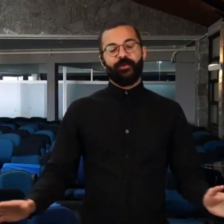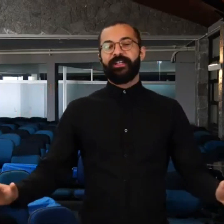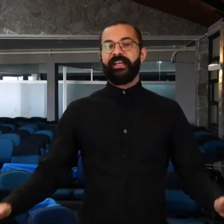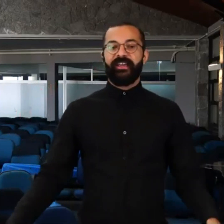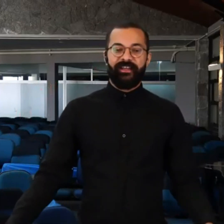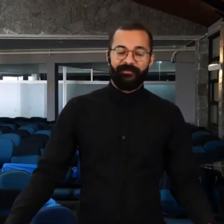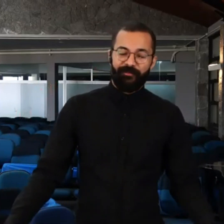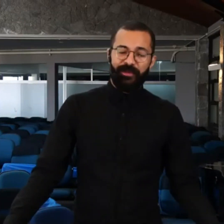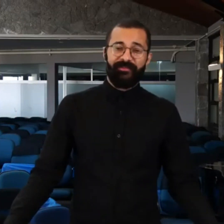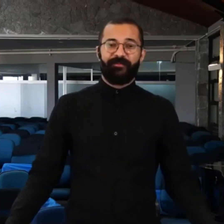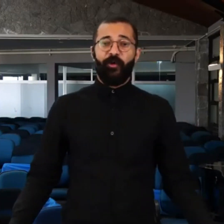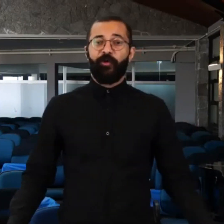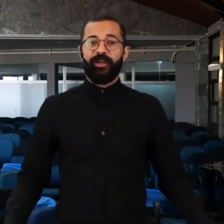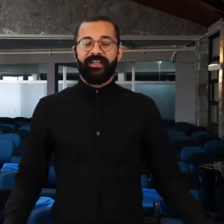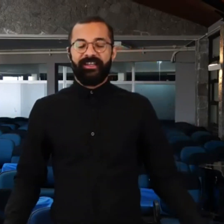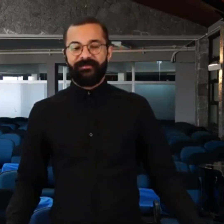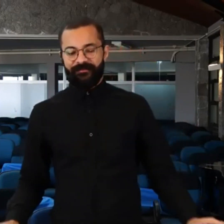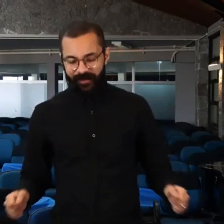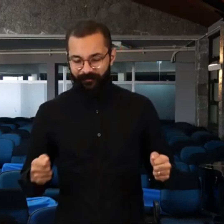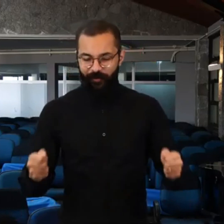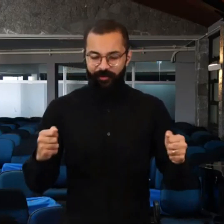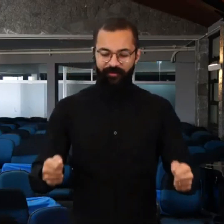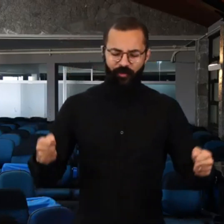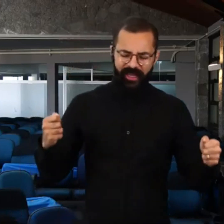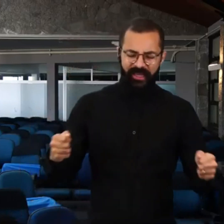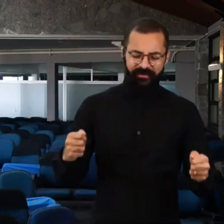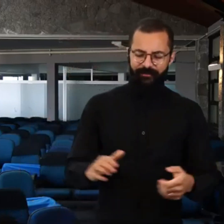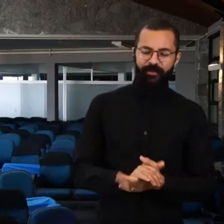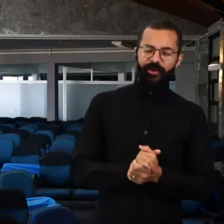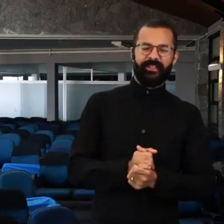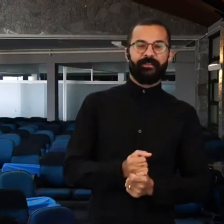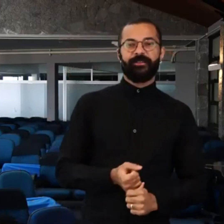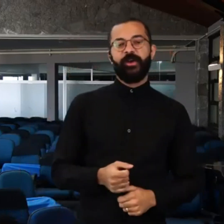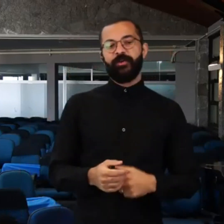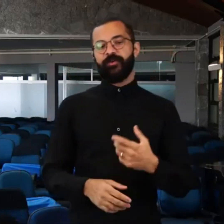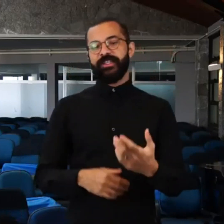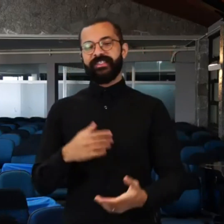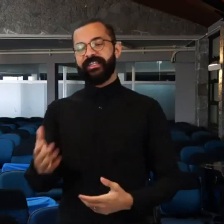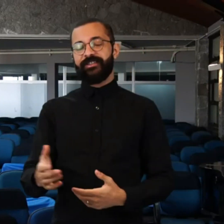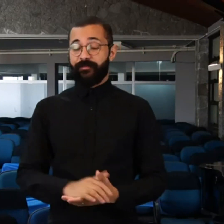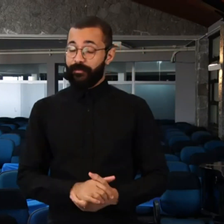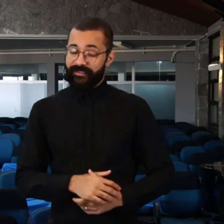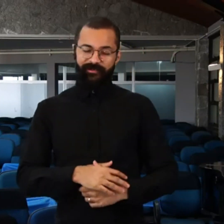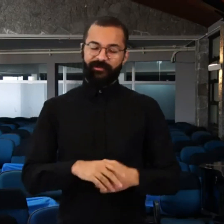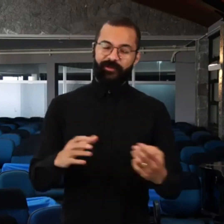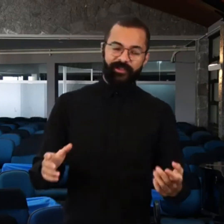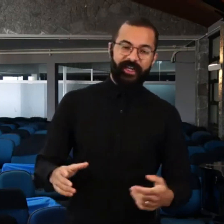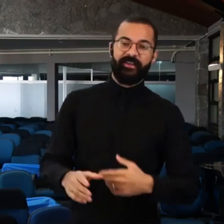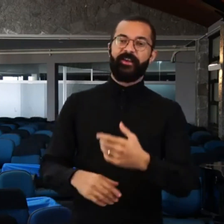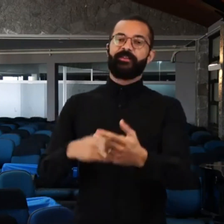acordei, aquele fogo, aquele fervor, orei, glória a Deus. No dia seguinte, amanheci com sono danado, no